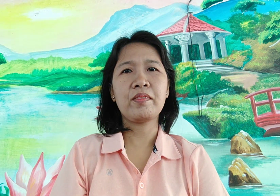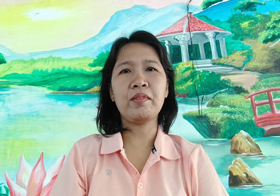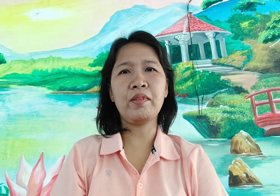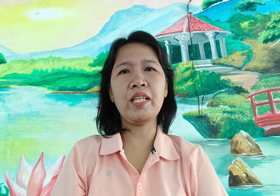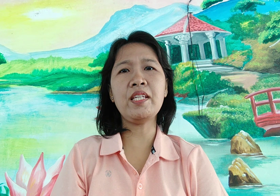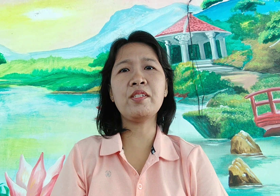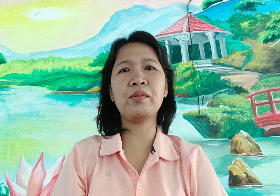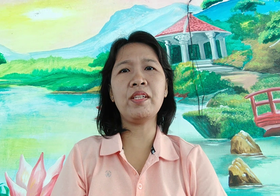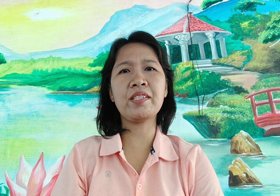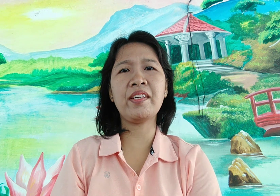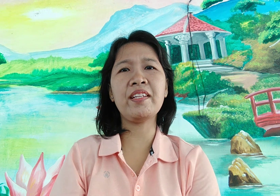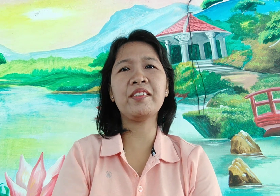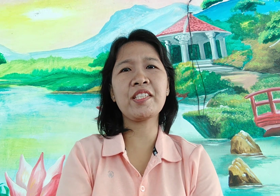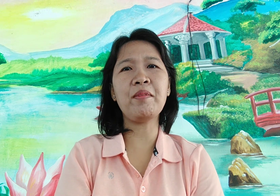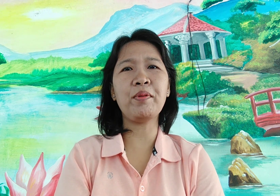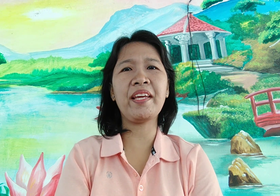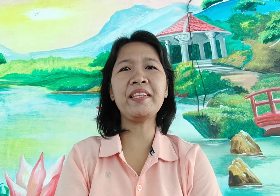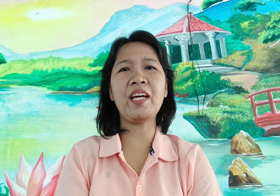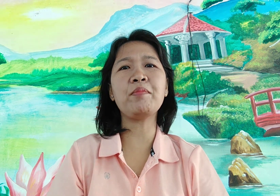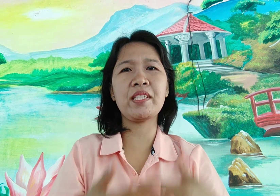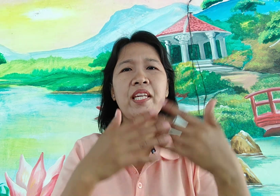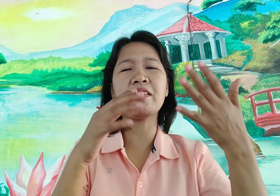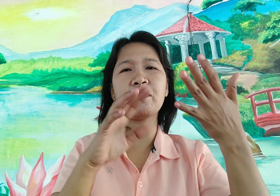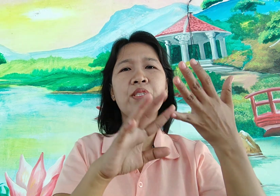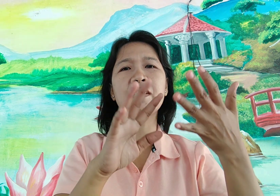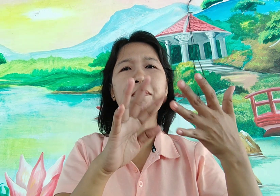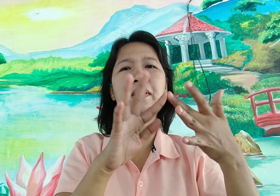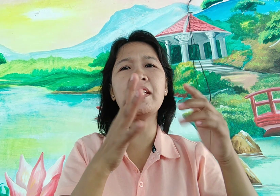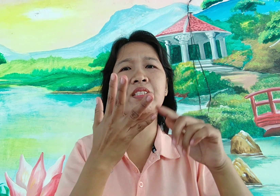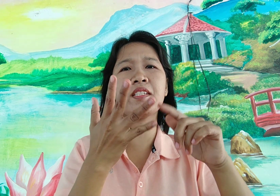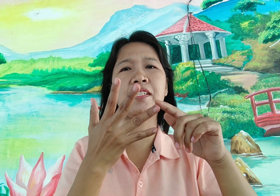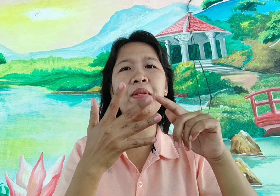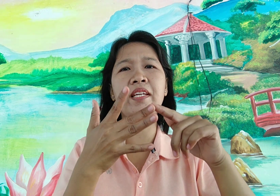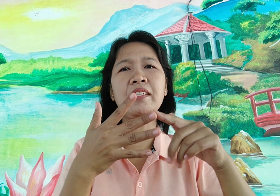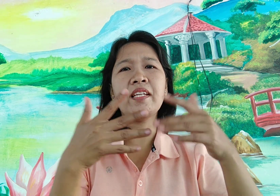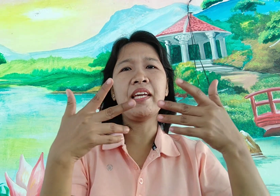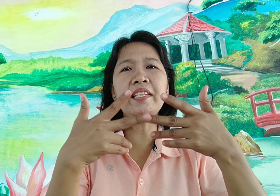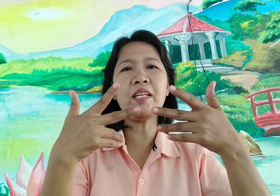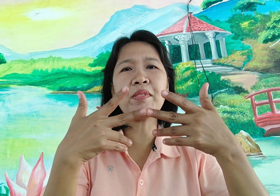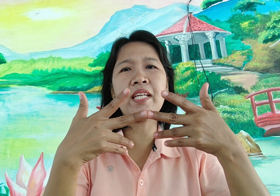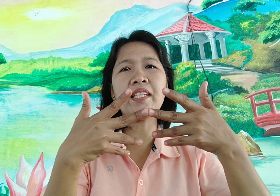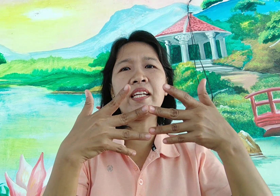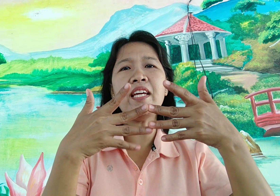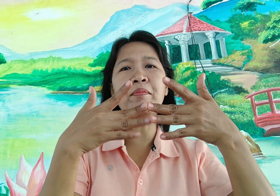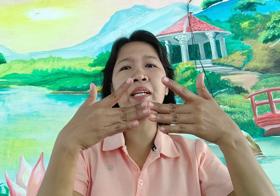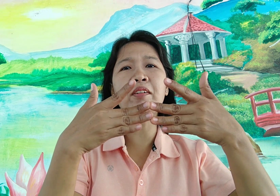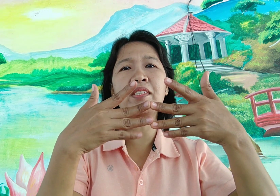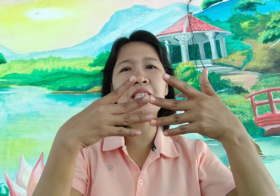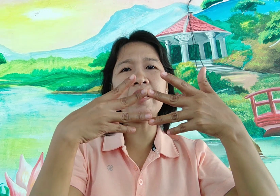okay, so let's try another example 8 times 8 so 6, 7, 8 6, 7, 8 8 times 8 again, ang by count is 10